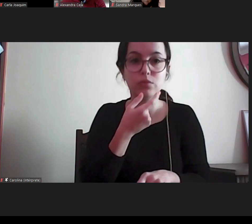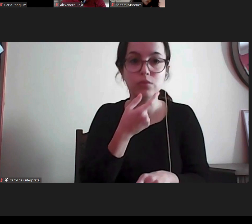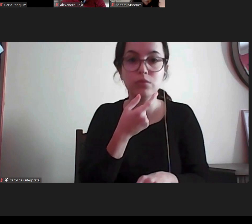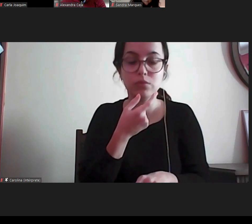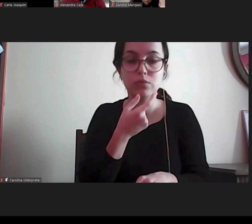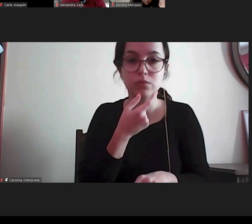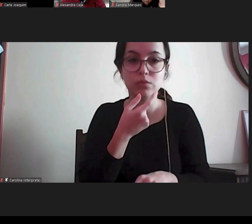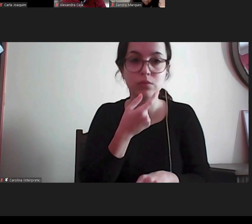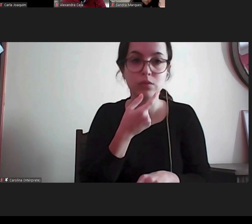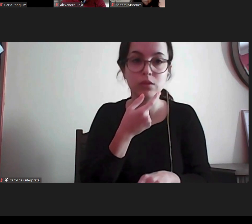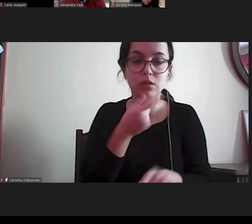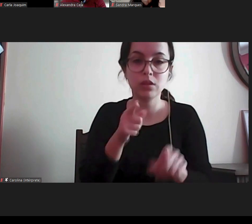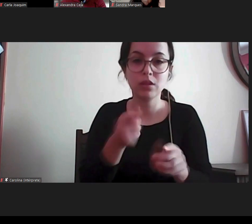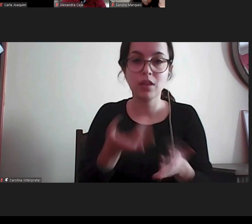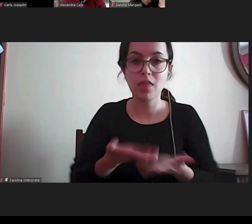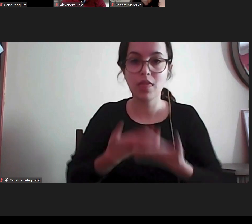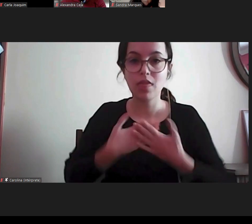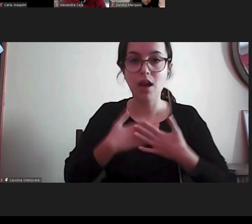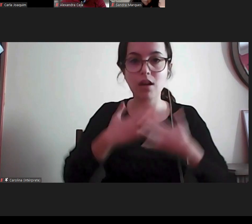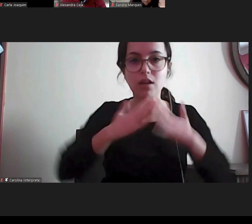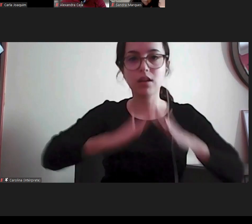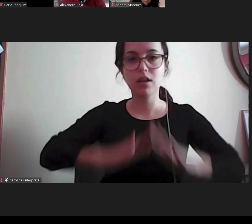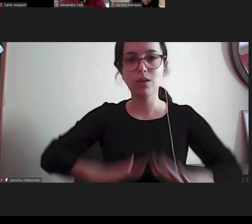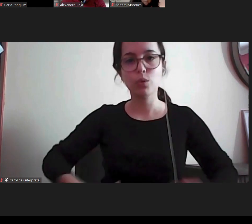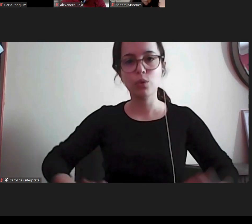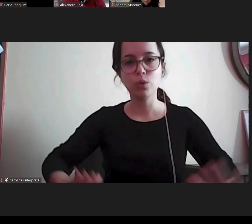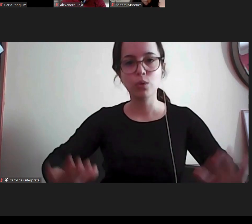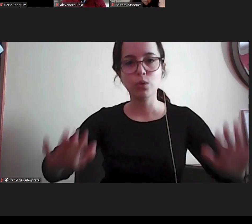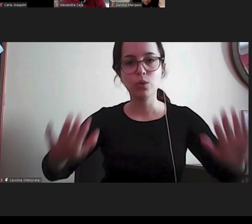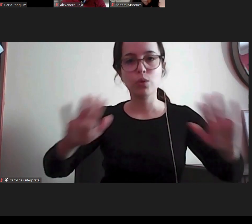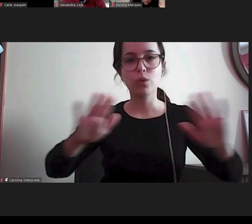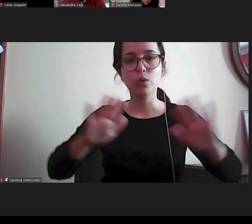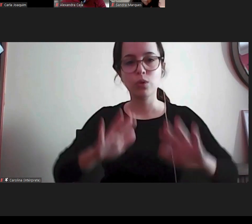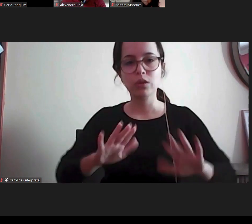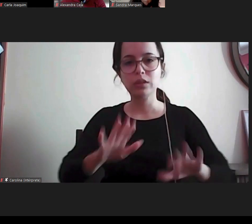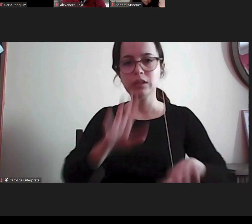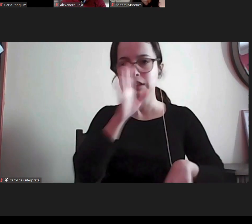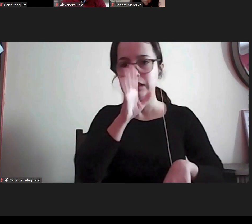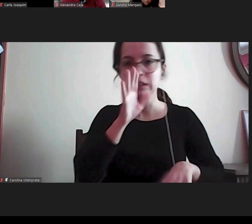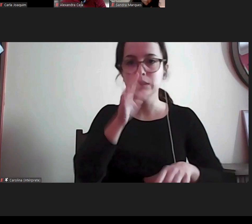gerar um estado de acalmia de uma pessoa que está em situação